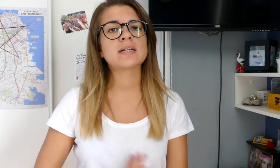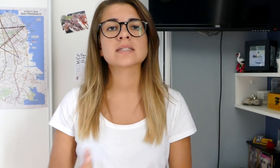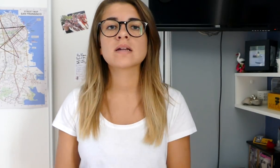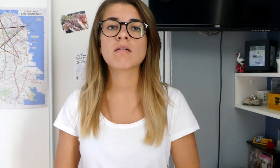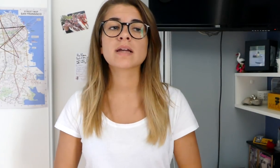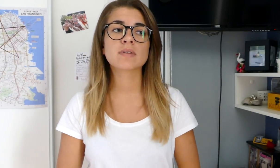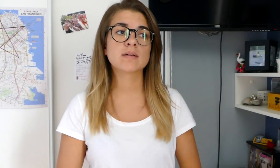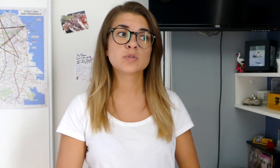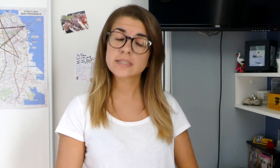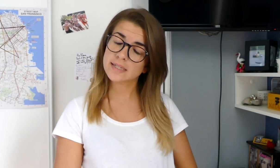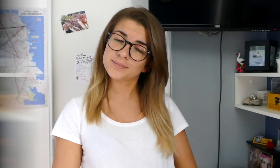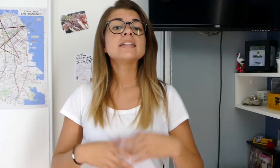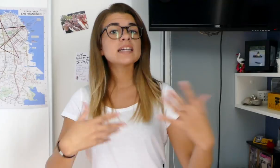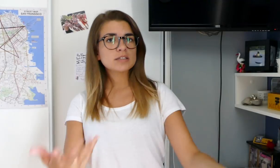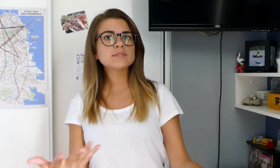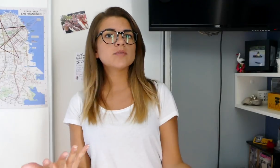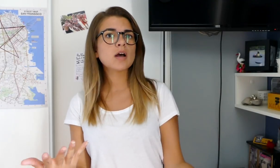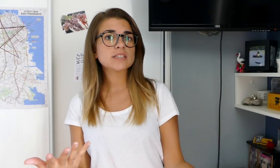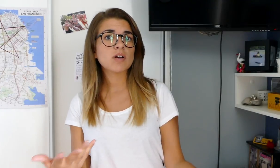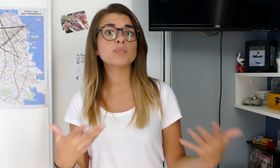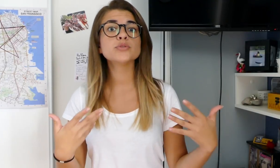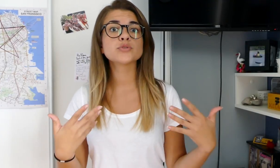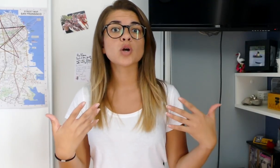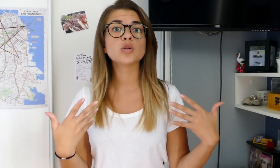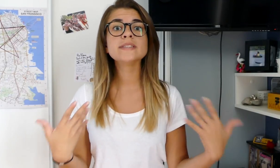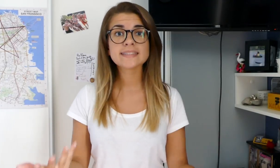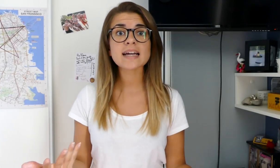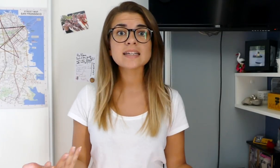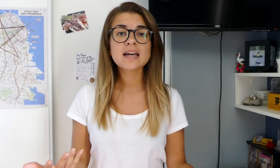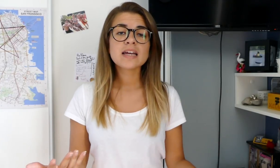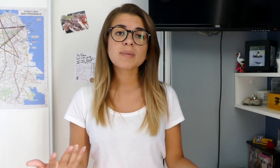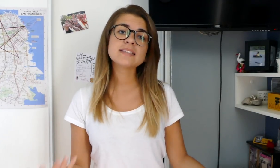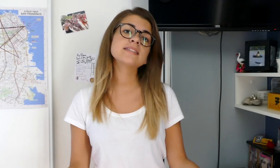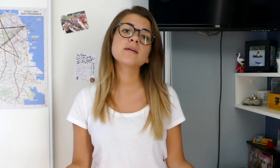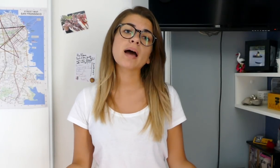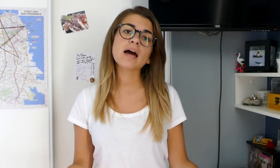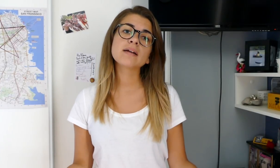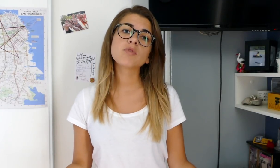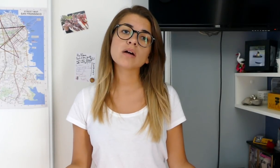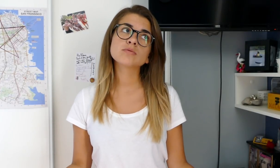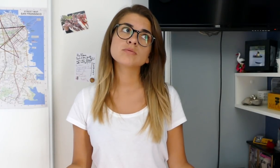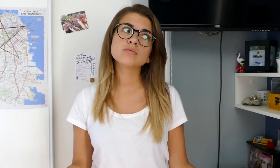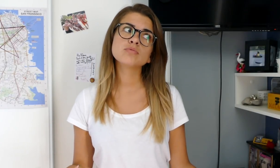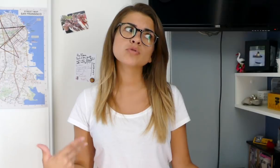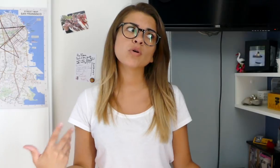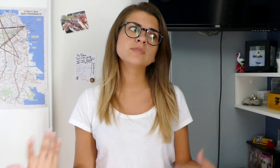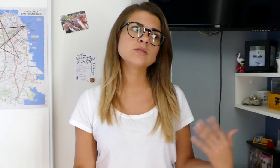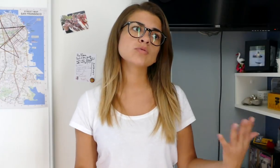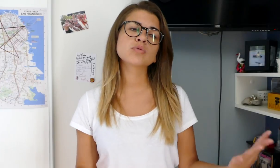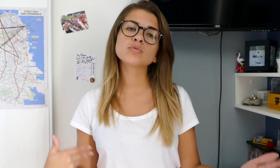bracelet en lien avec la musique. D'ailleurs, si vous voulez en savoir plus sur Unitact, n'hésitez pas à aller voir une autre vidéo sur